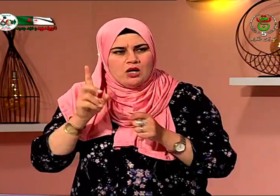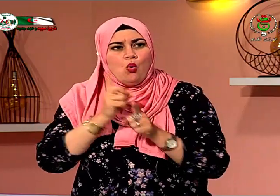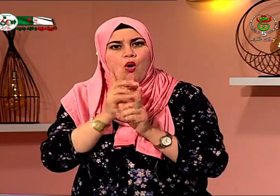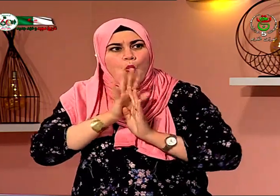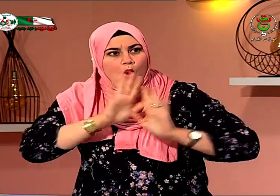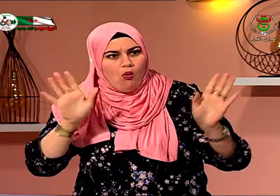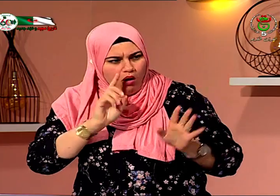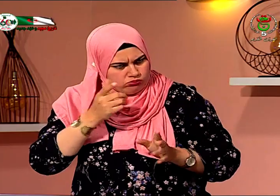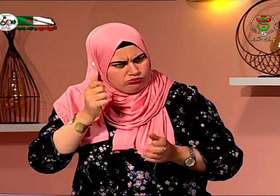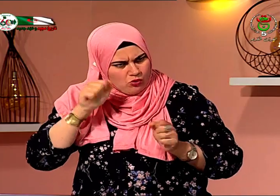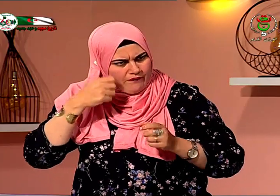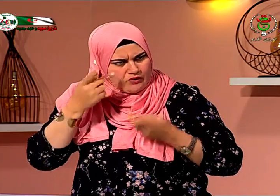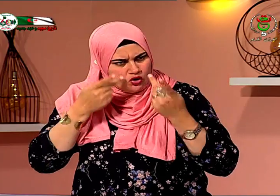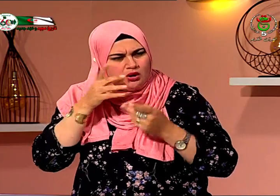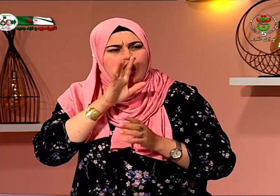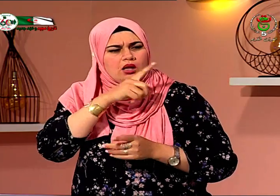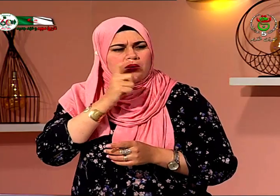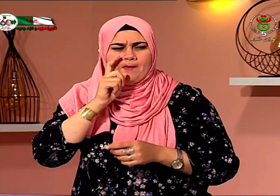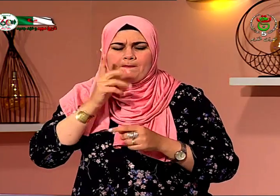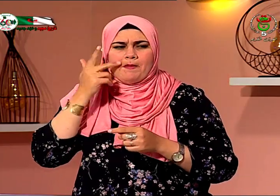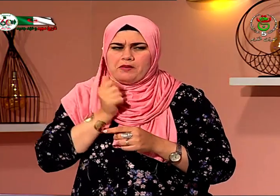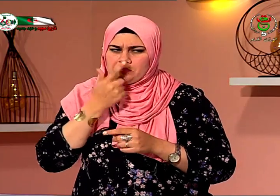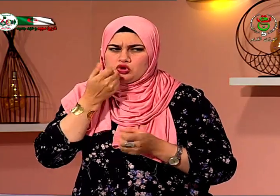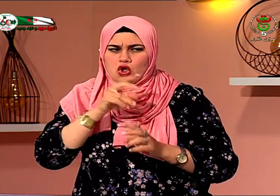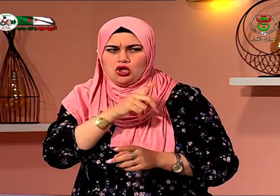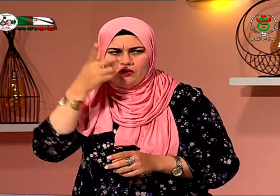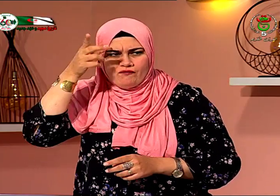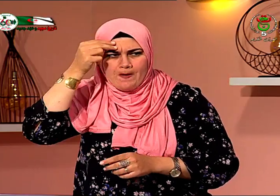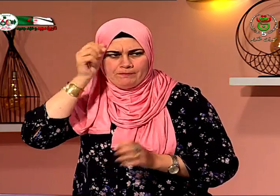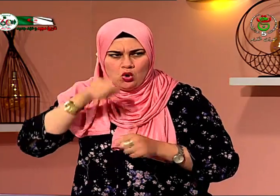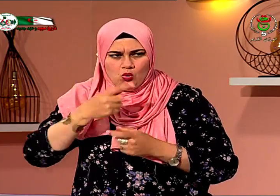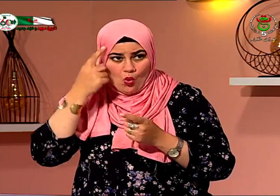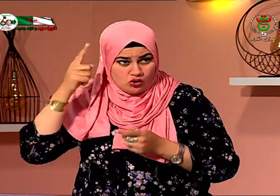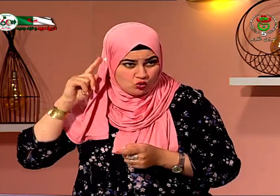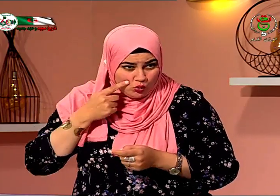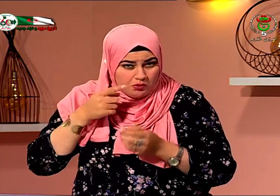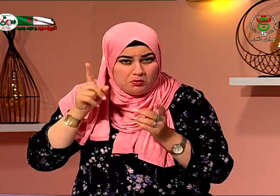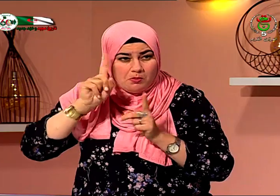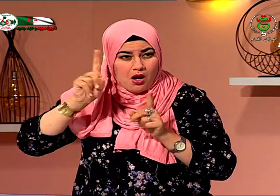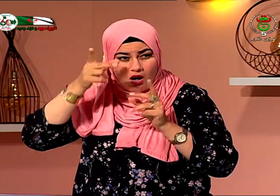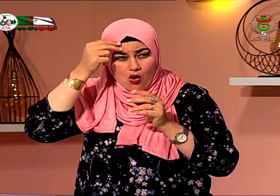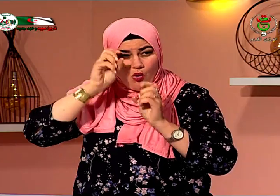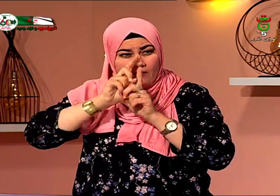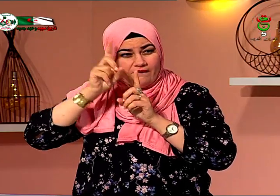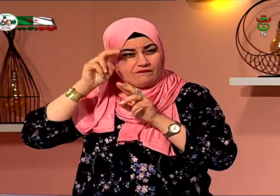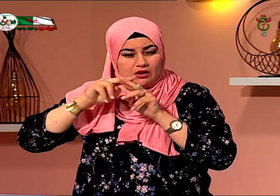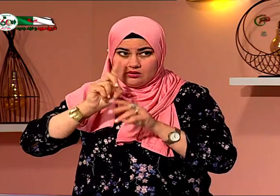يتواصلون بها معي فهموا أنني أتعامل باللغة وأنهم